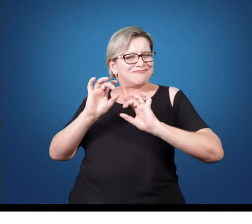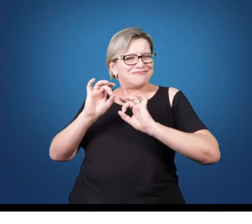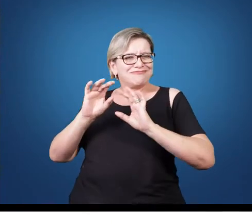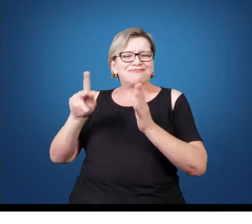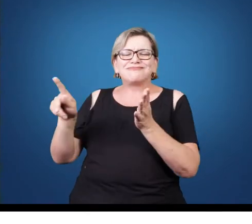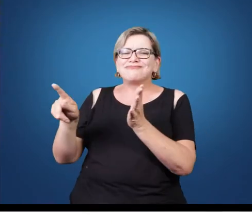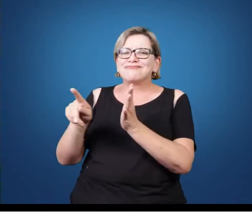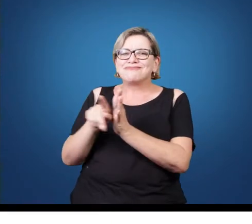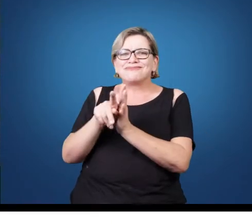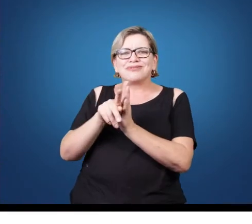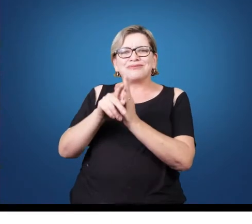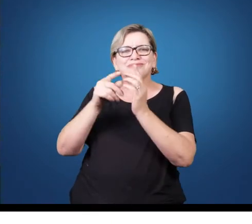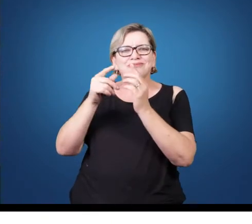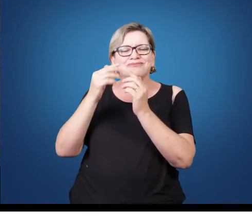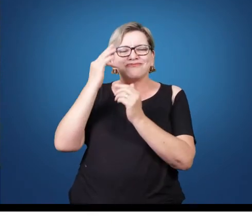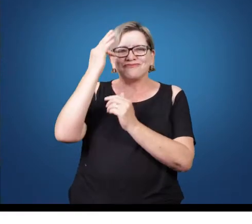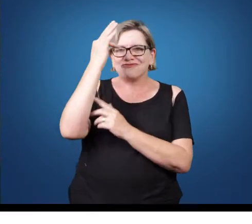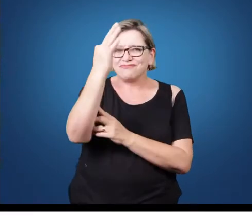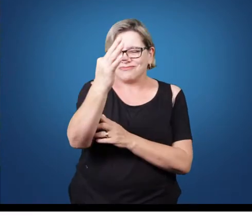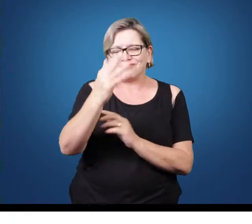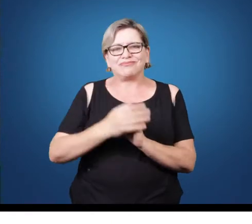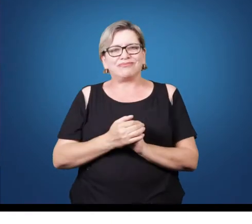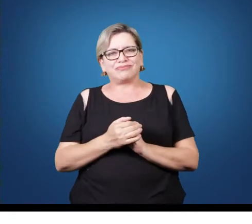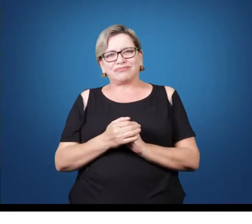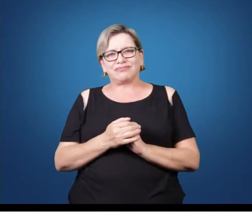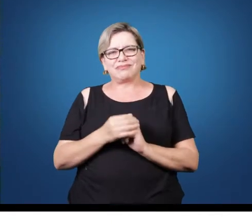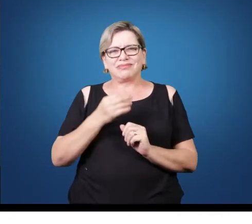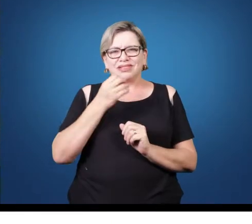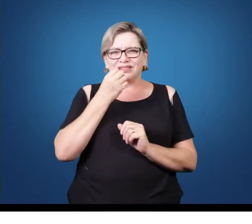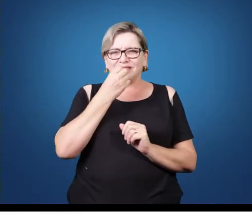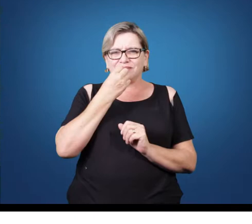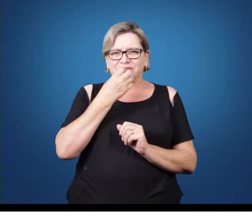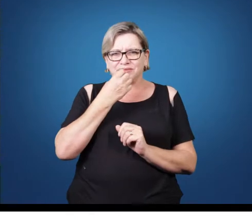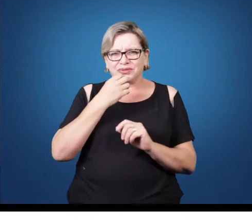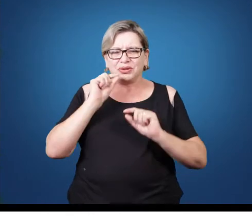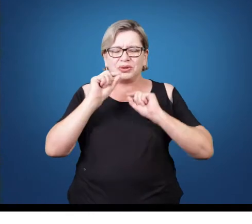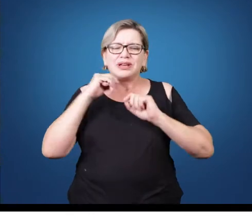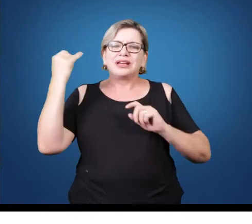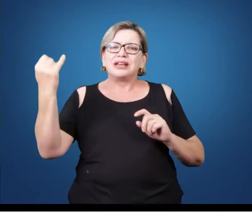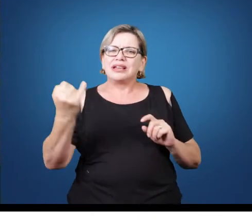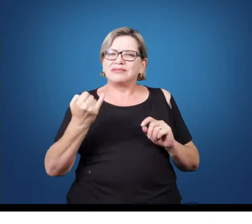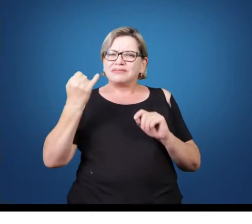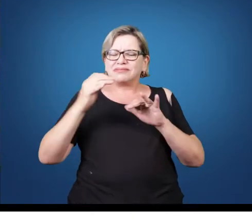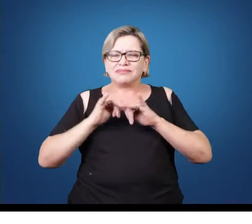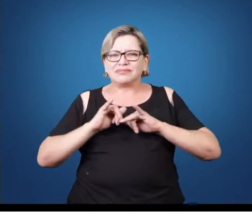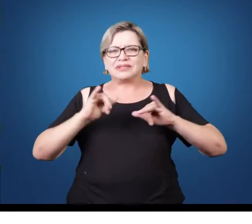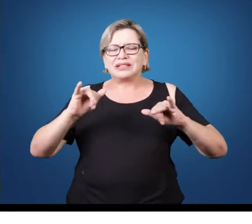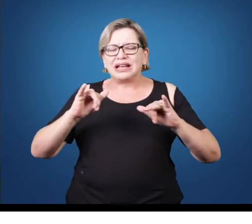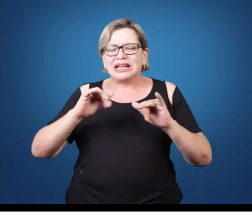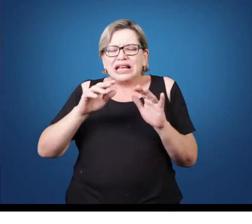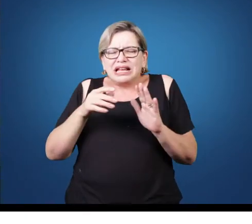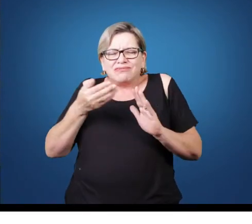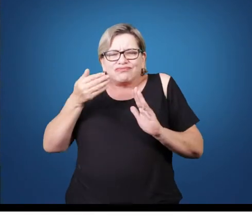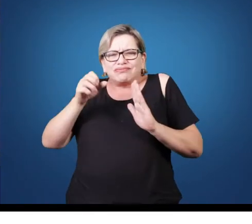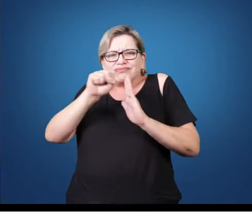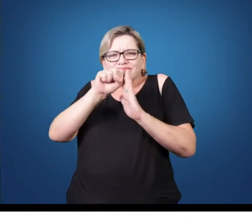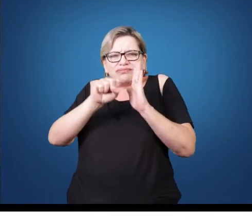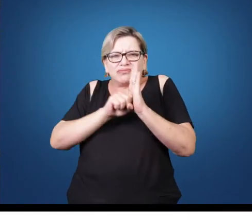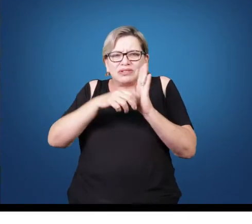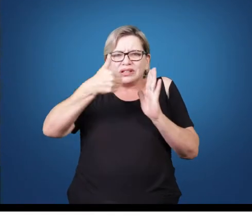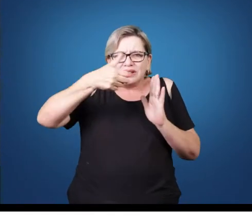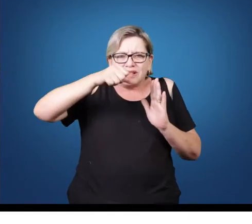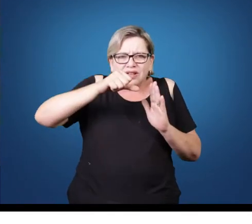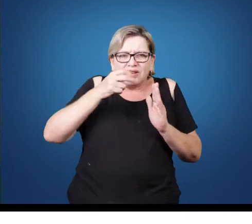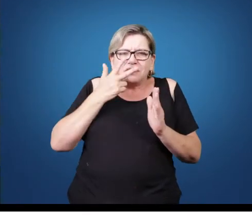futuramente. Muito bem, o que é importante dizer é que lá no final do século XIX houve uma